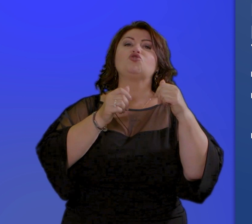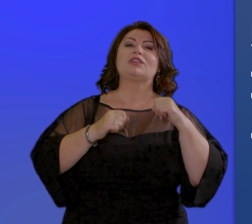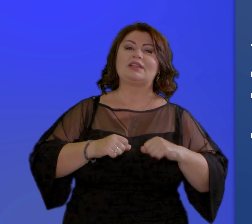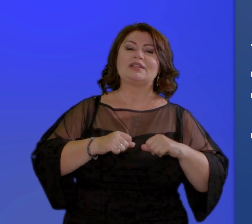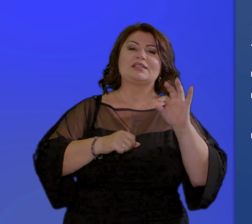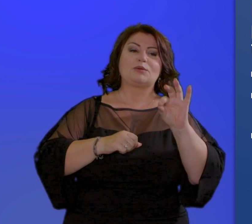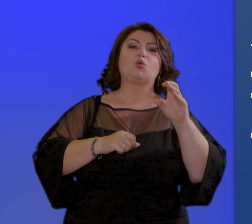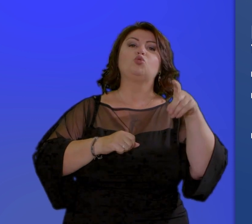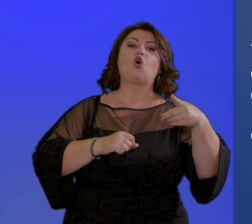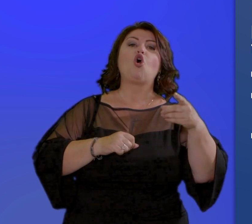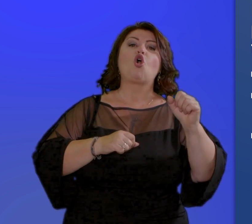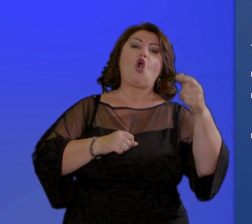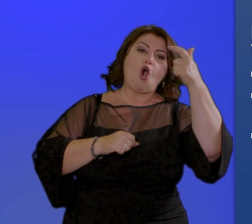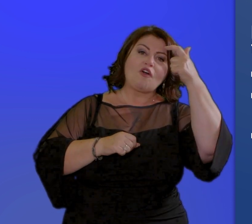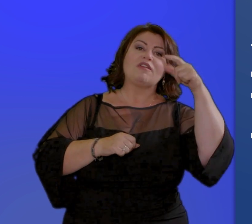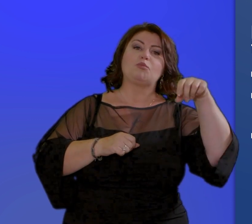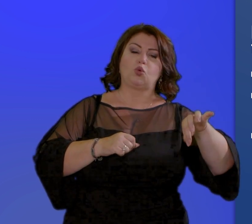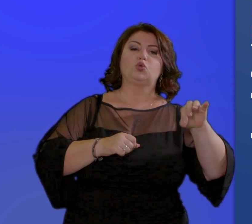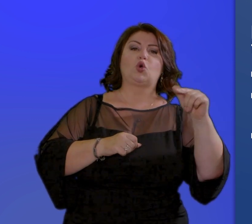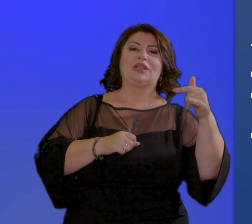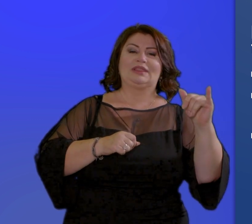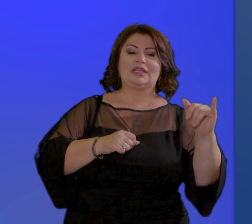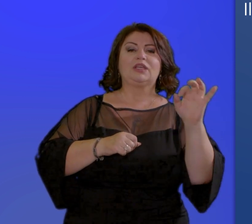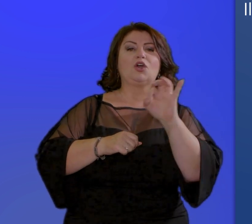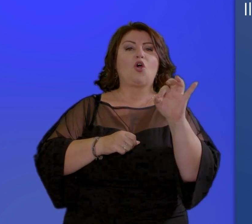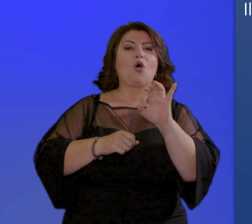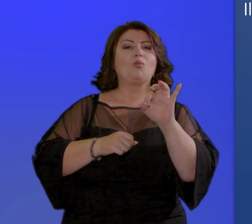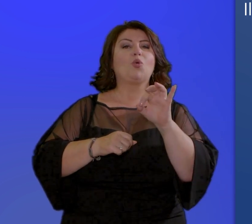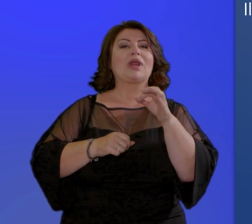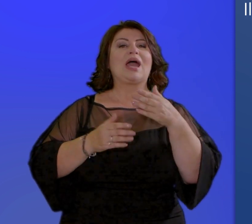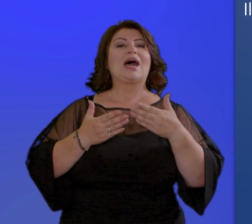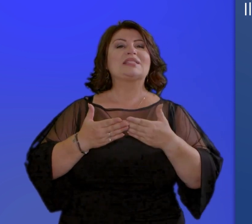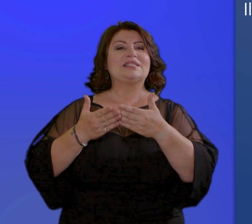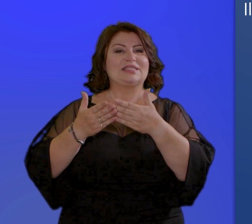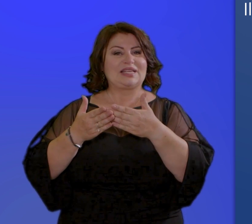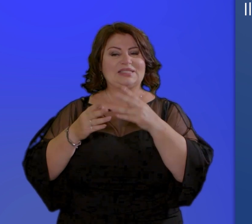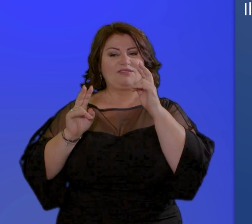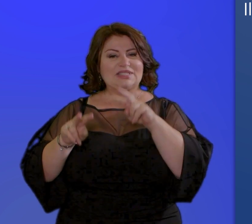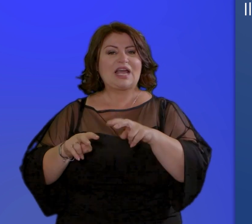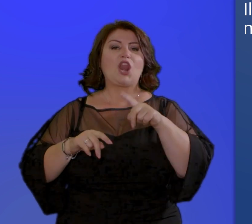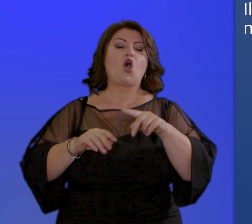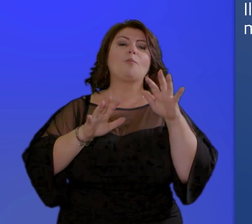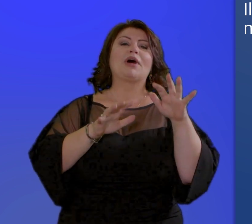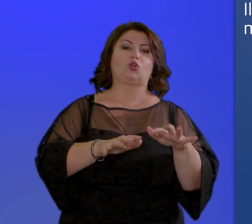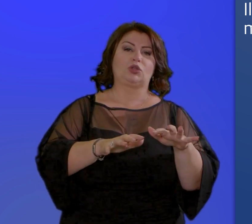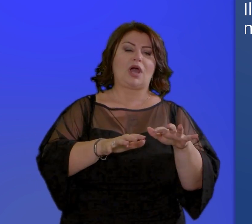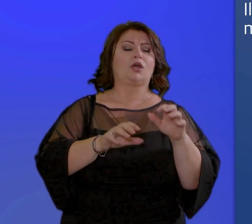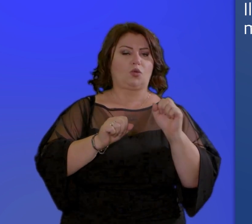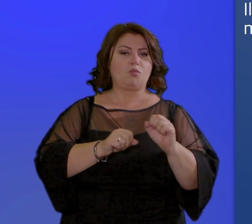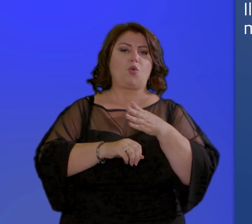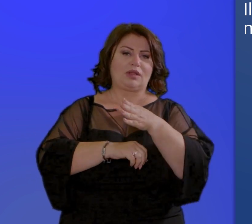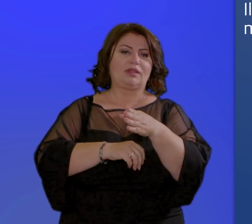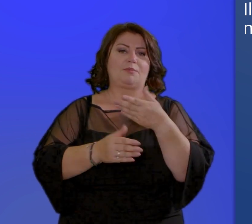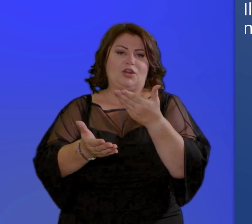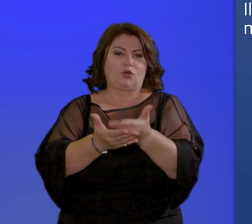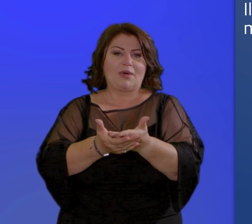assistenza fiscale o i patronati il reddito di cittadinanza decorre dal mese successivo